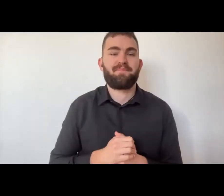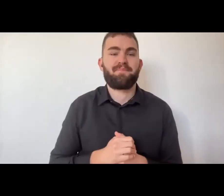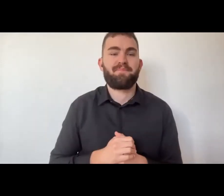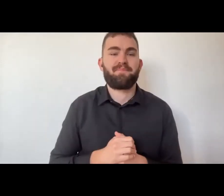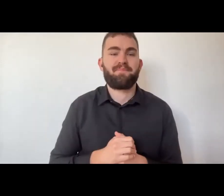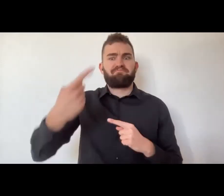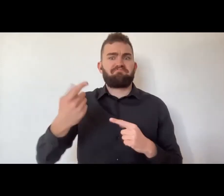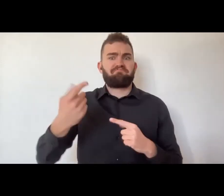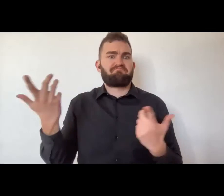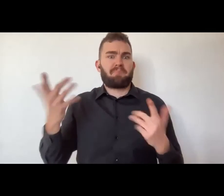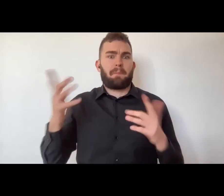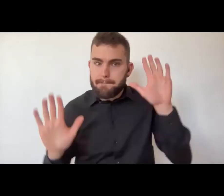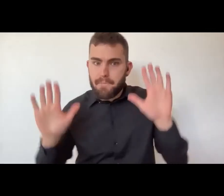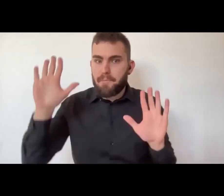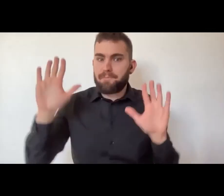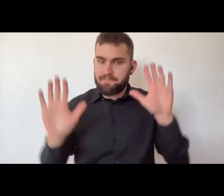in questa mattinata.